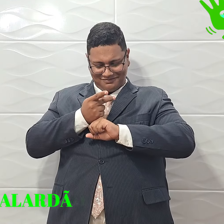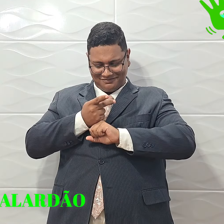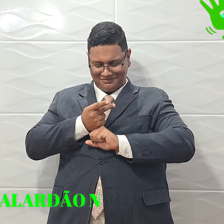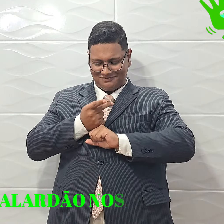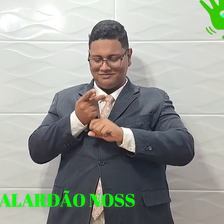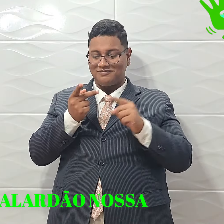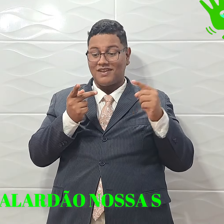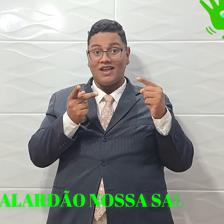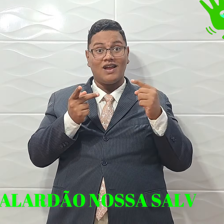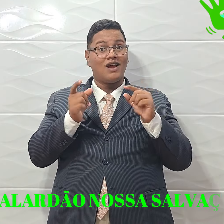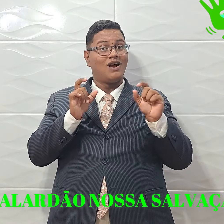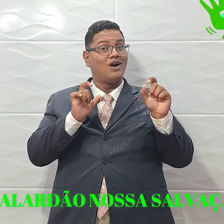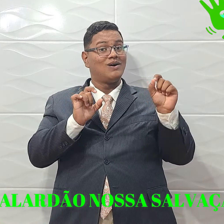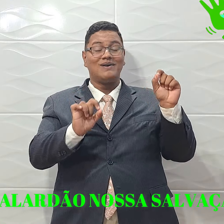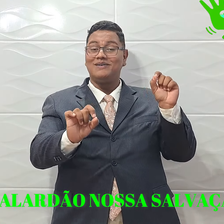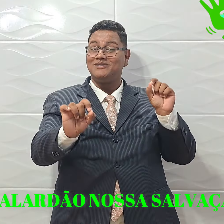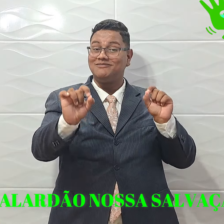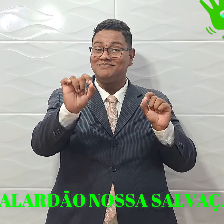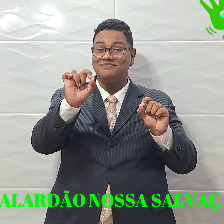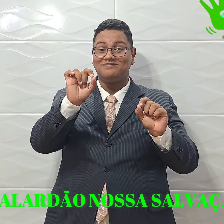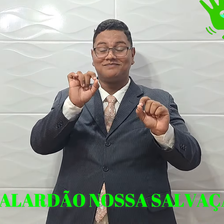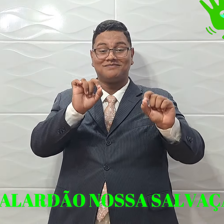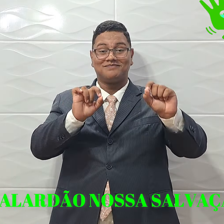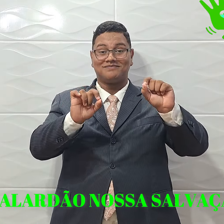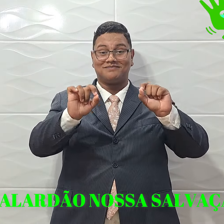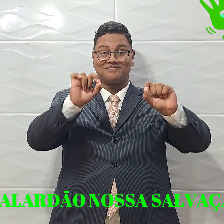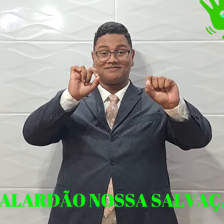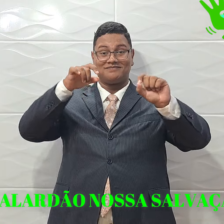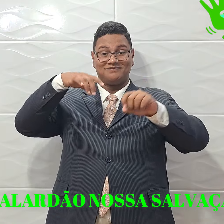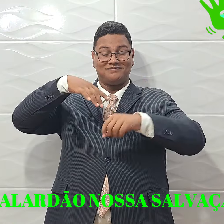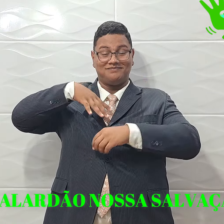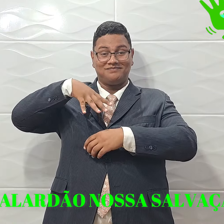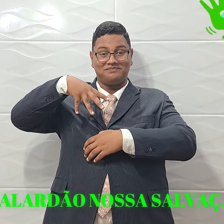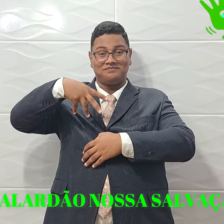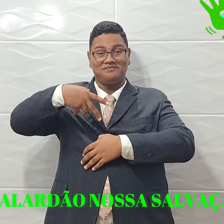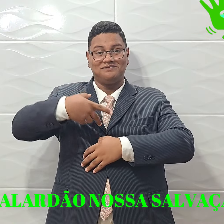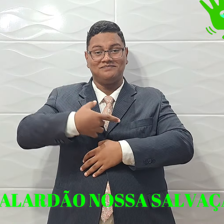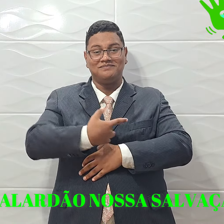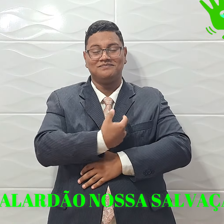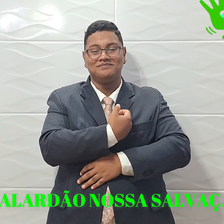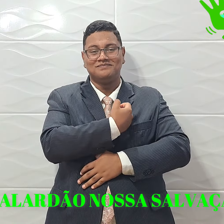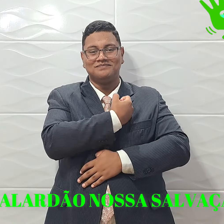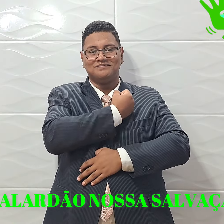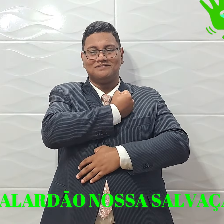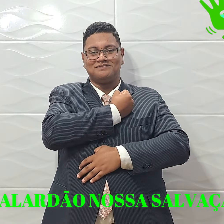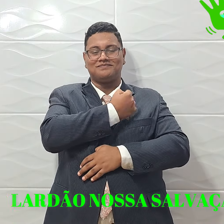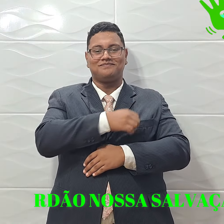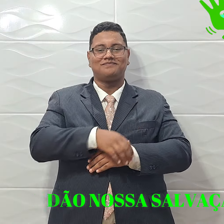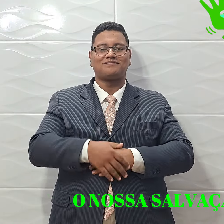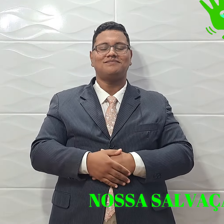Grande galardão galardão Nossa salvação